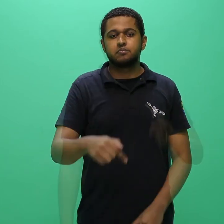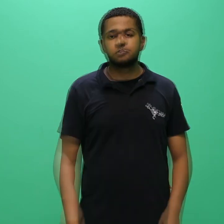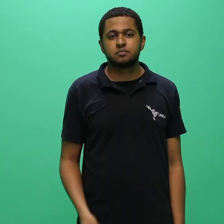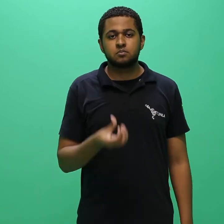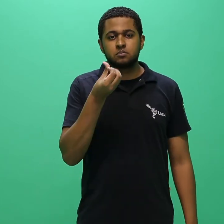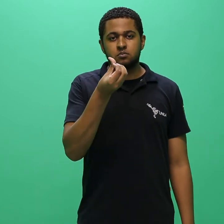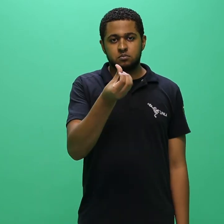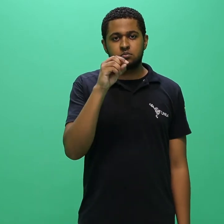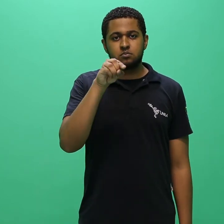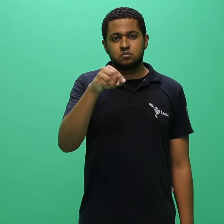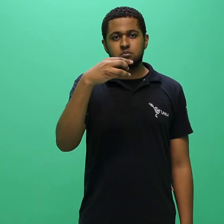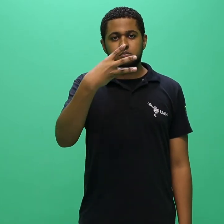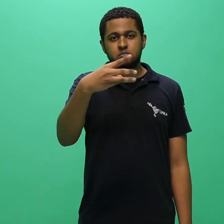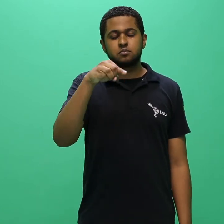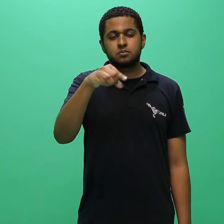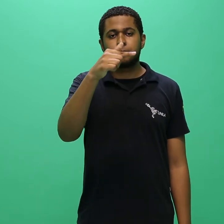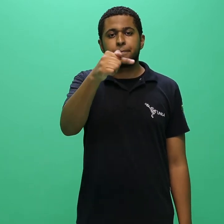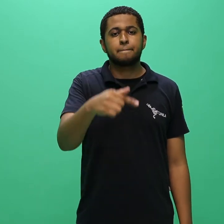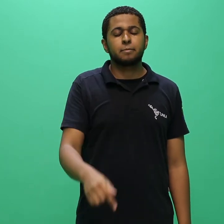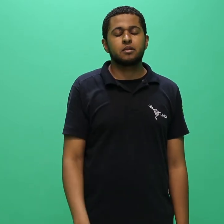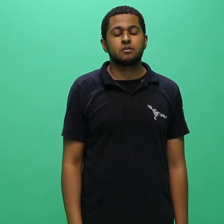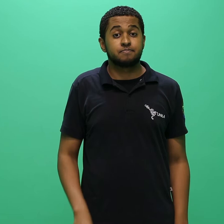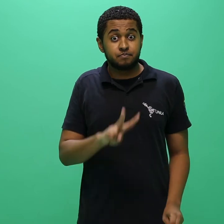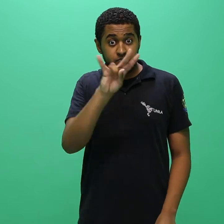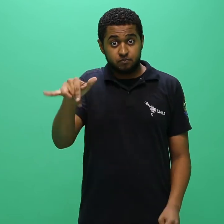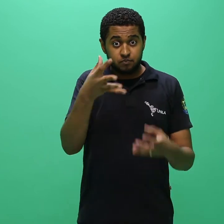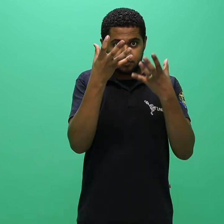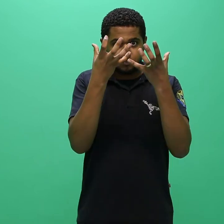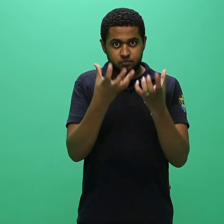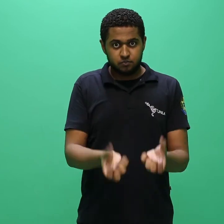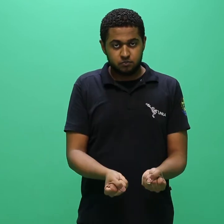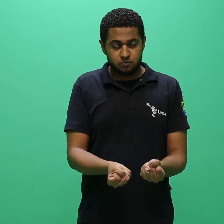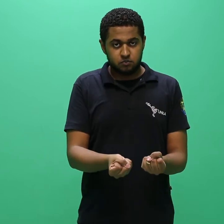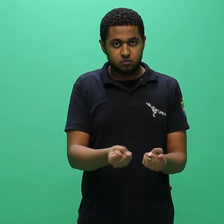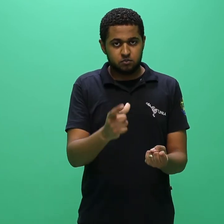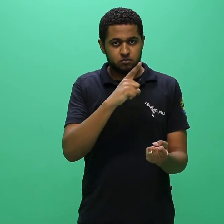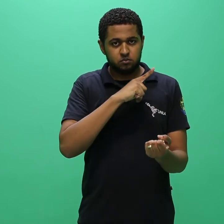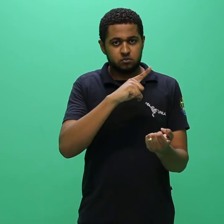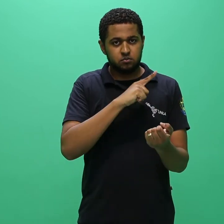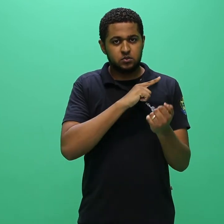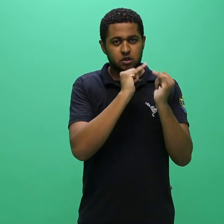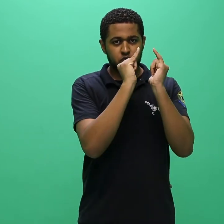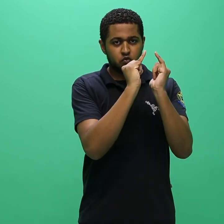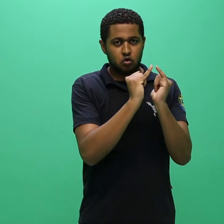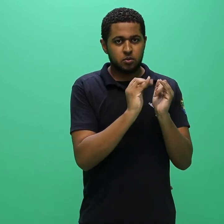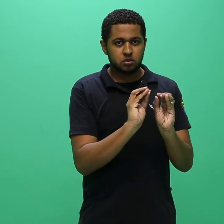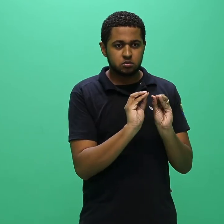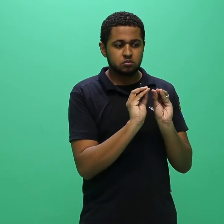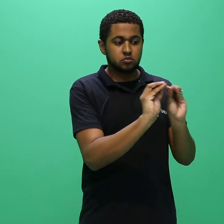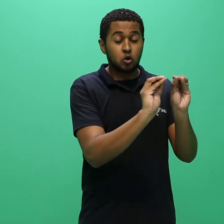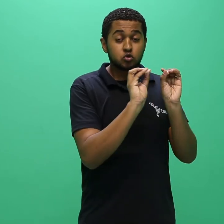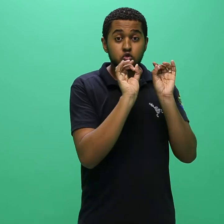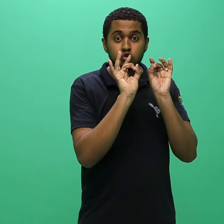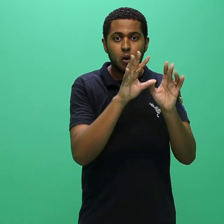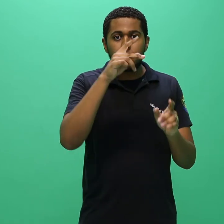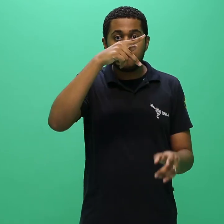conformidade com a legislação vigente e com as normas descritas no presente edital. 6